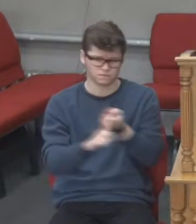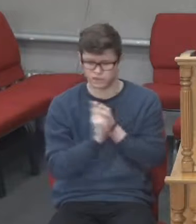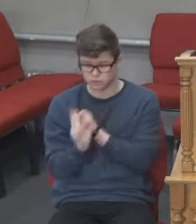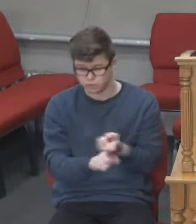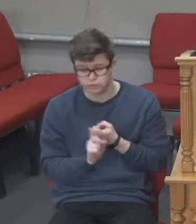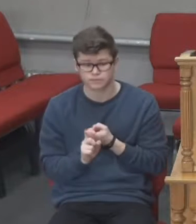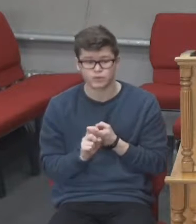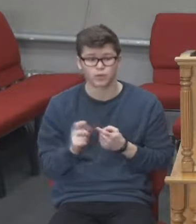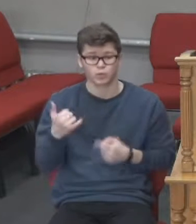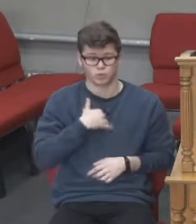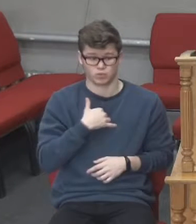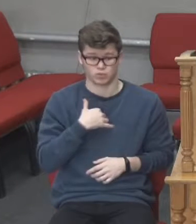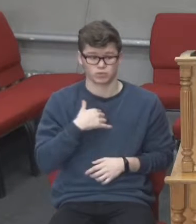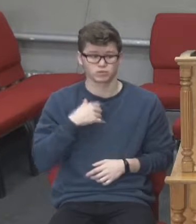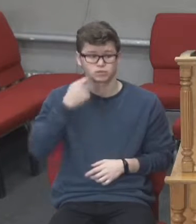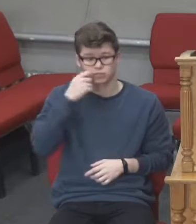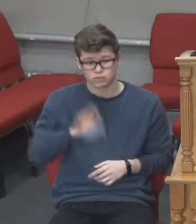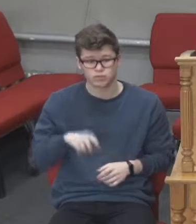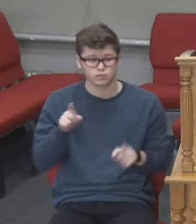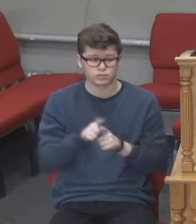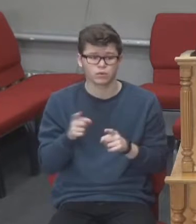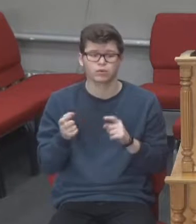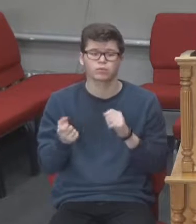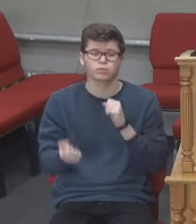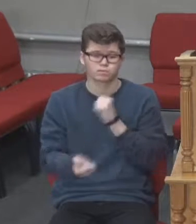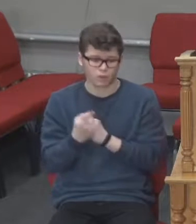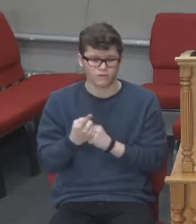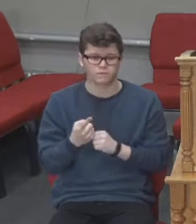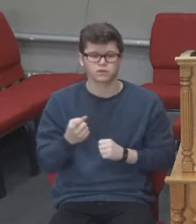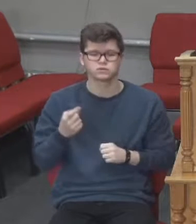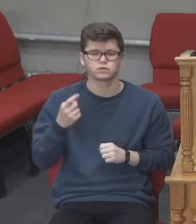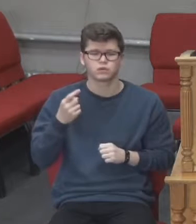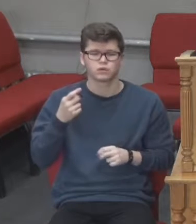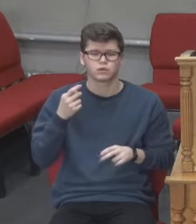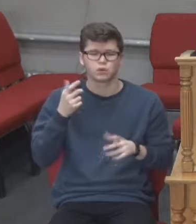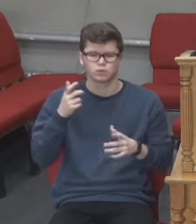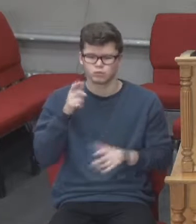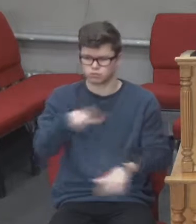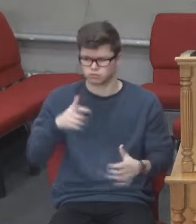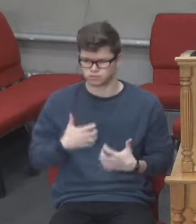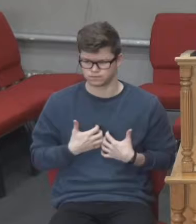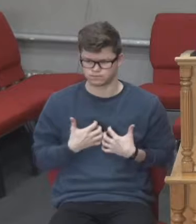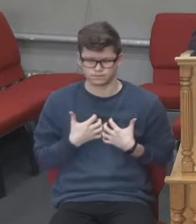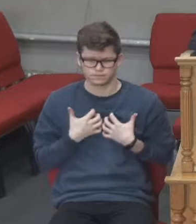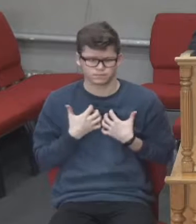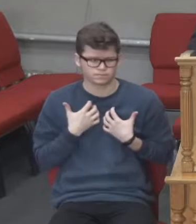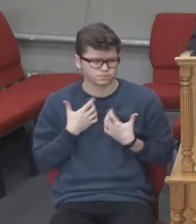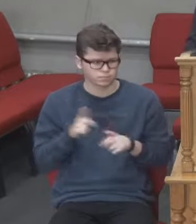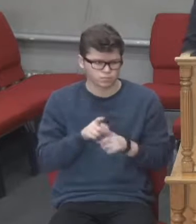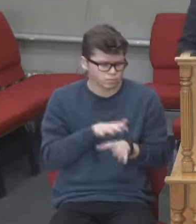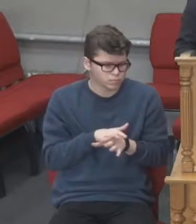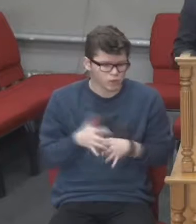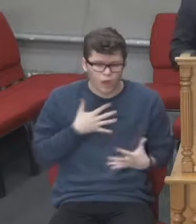виявилося, народилася пандемія страху. Люди стали боятися.